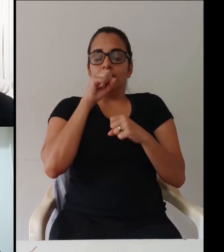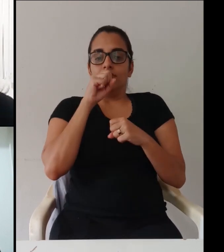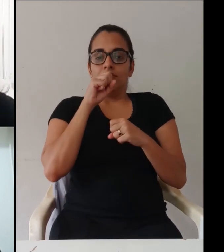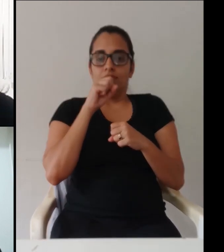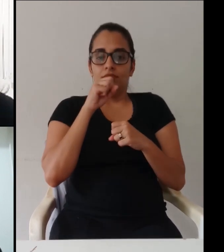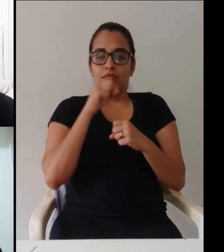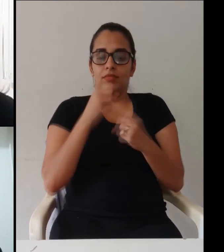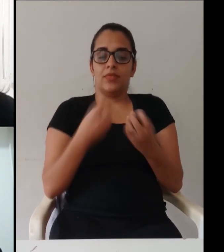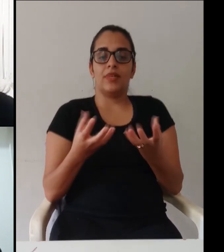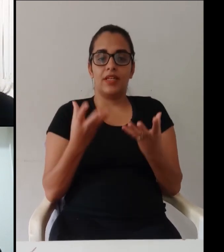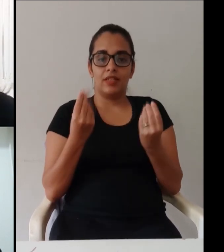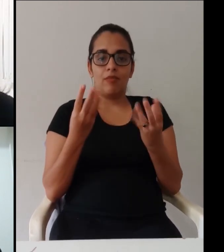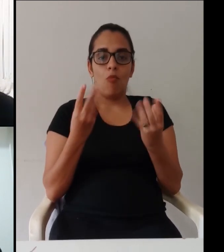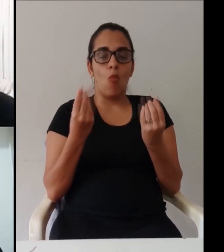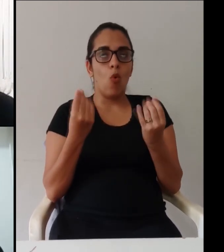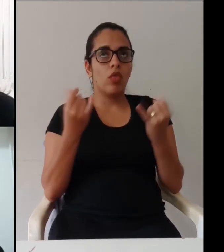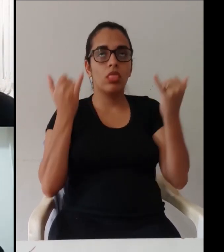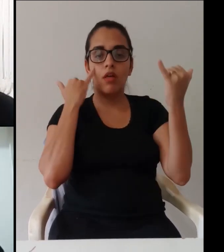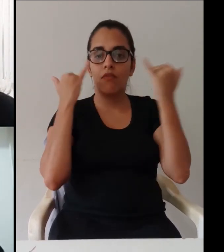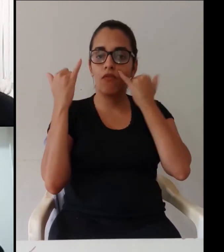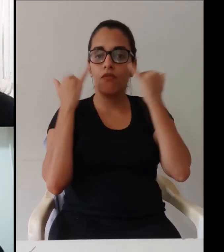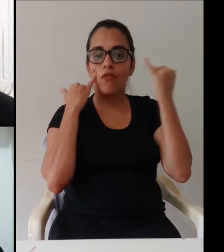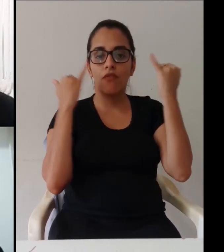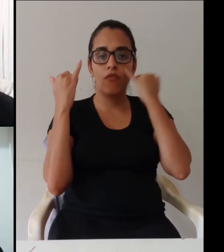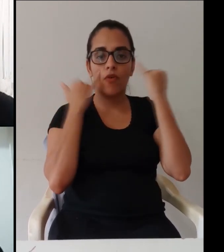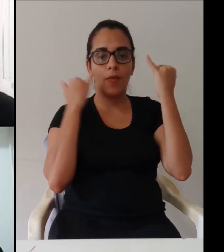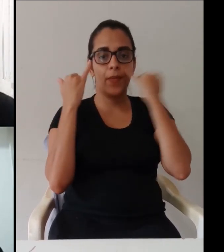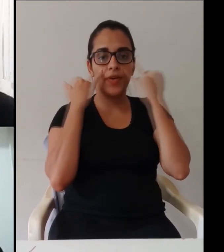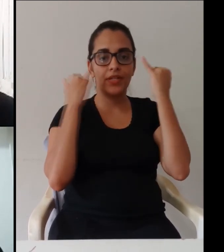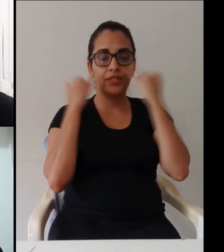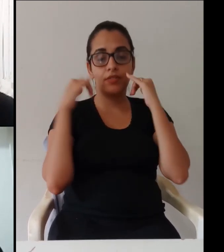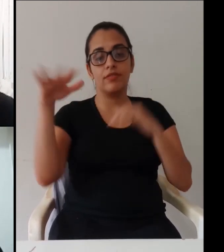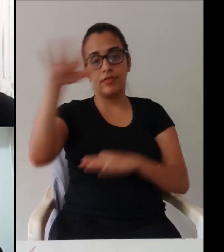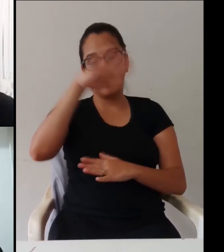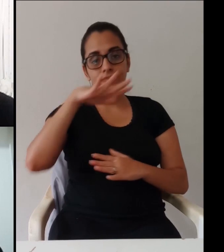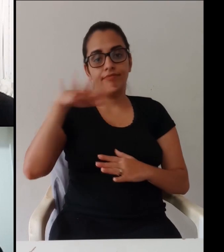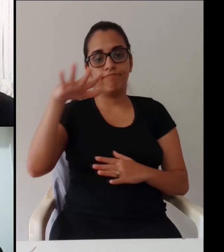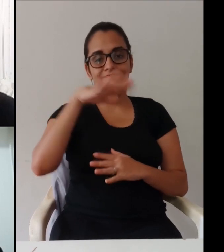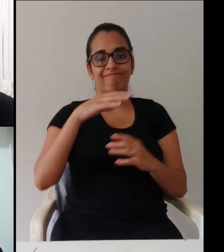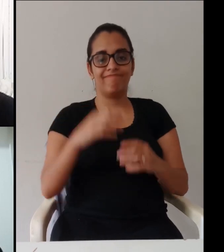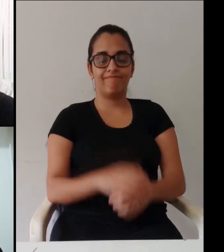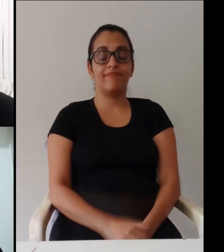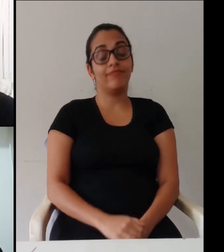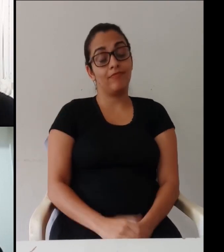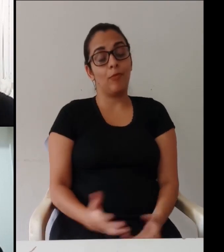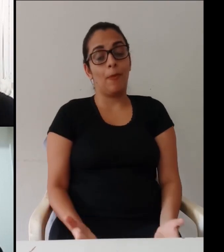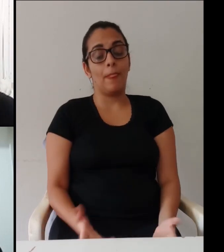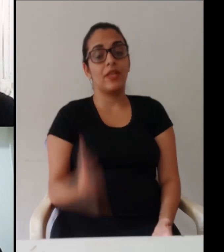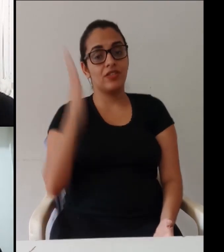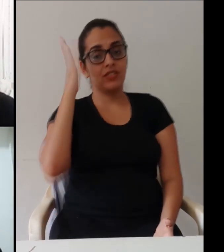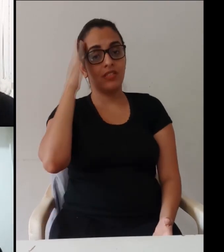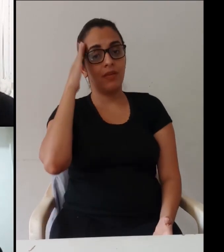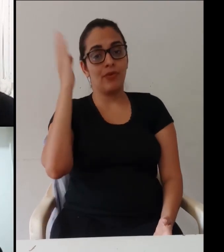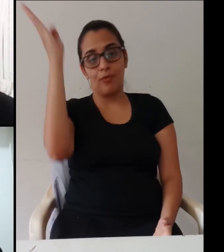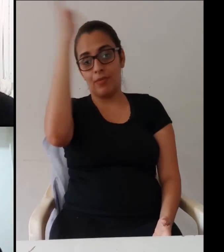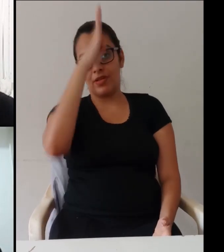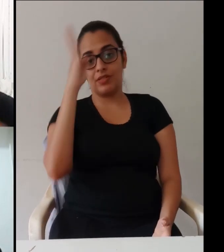Piontikowski que é alguém que tá ali que esses dias eu falei pra ela respirar pra falar de tanta informação